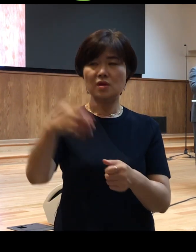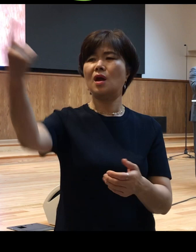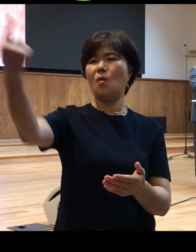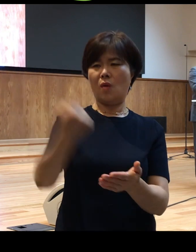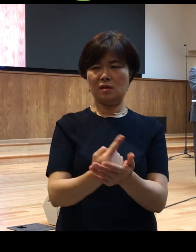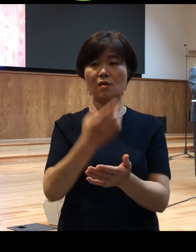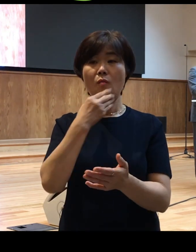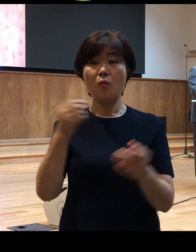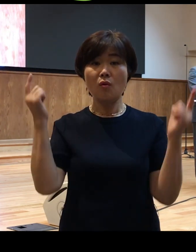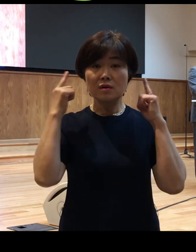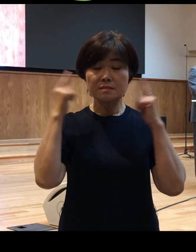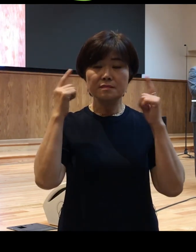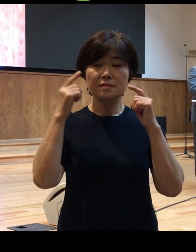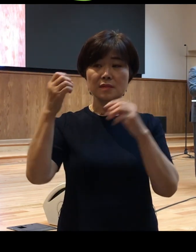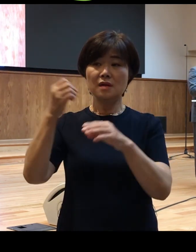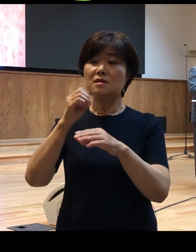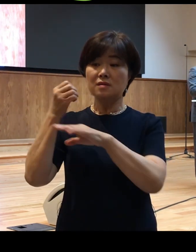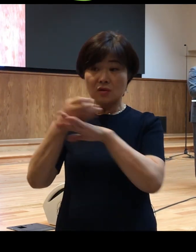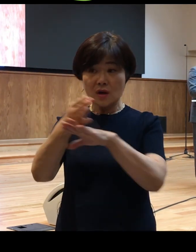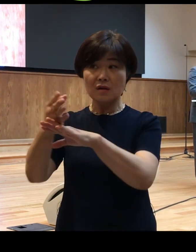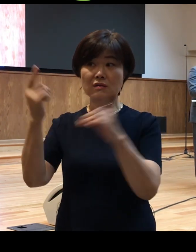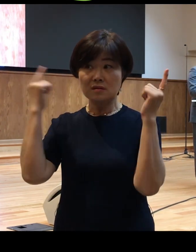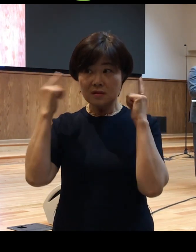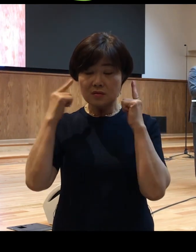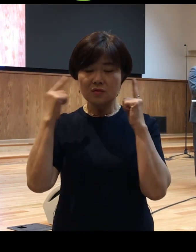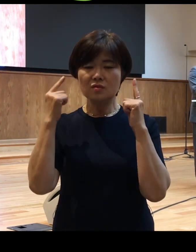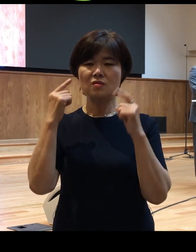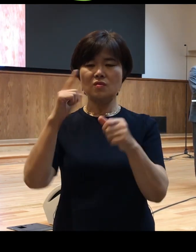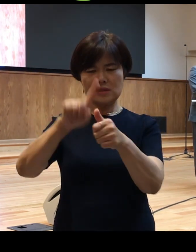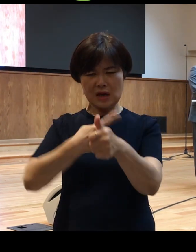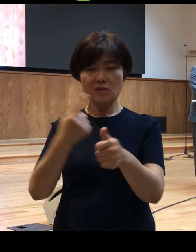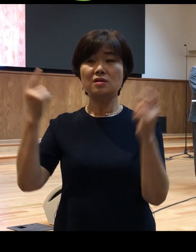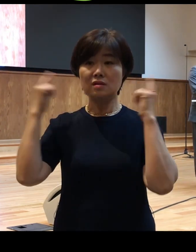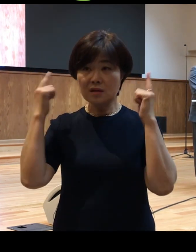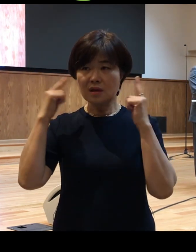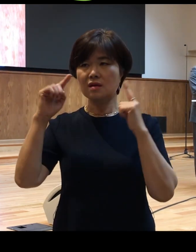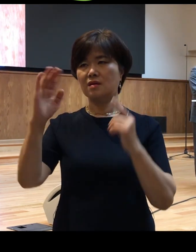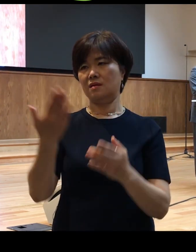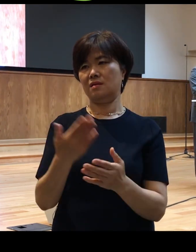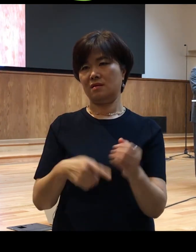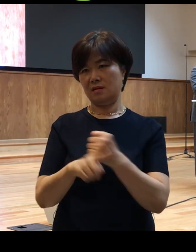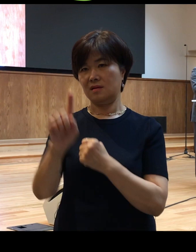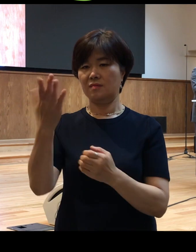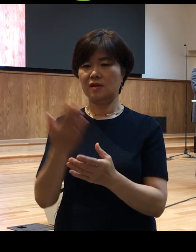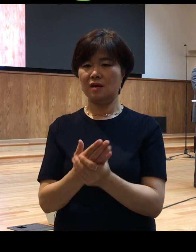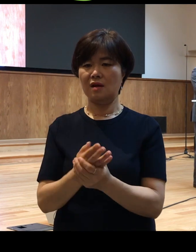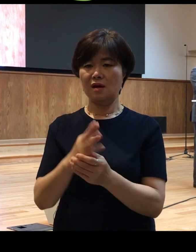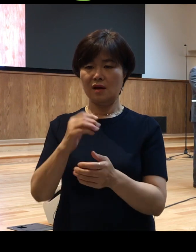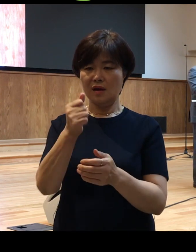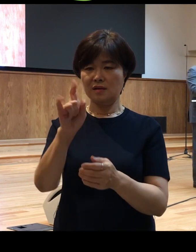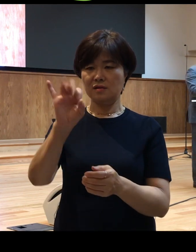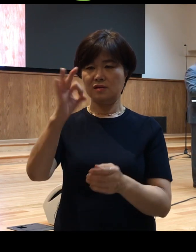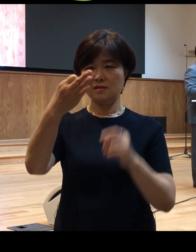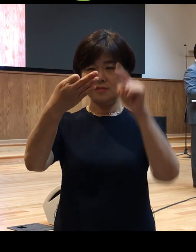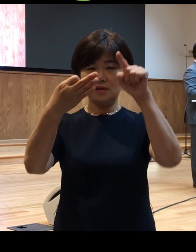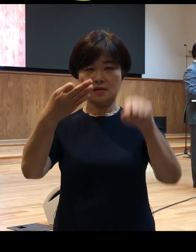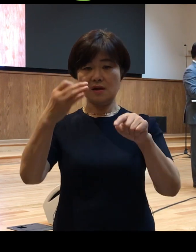전하다가 그 보금을 이 사람이 듣게 된 것입니다 사도행전 14장의 본문 말씀과 여러 가지